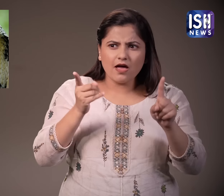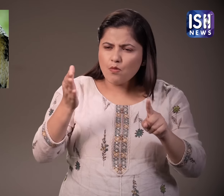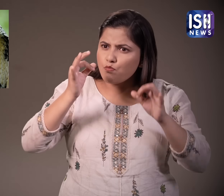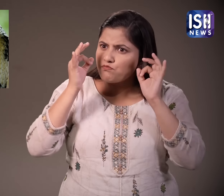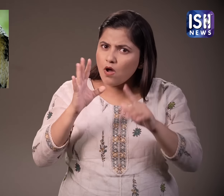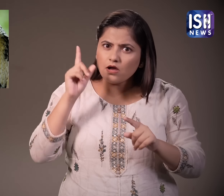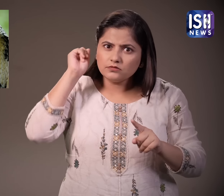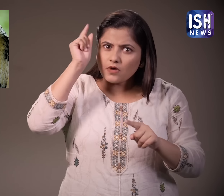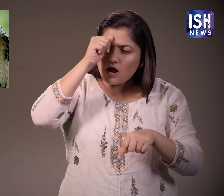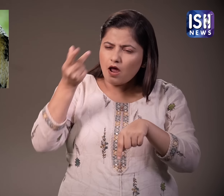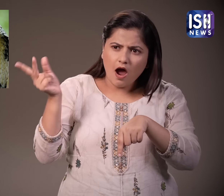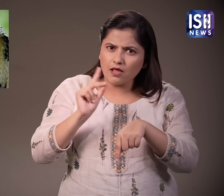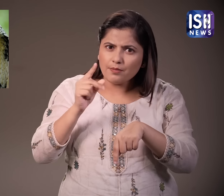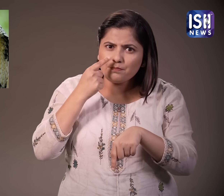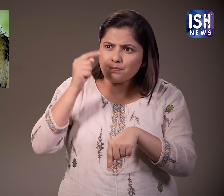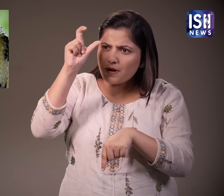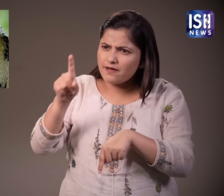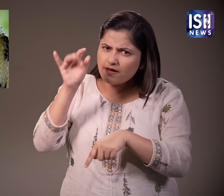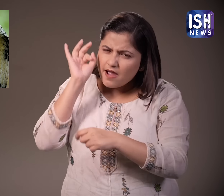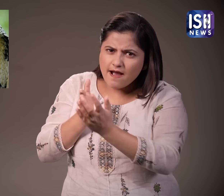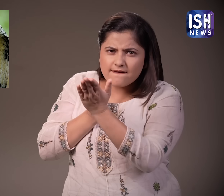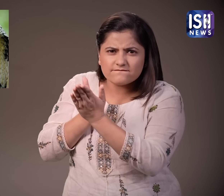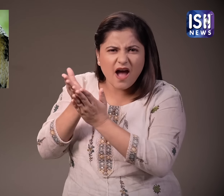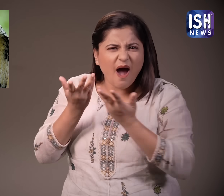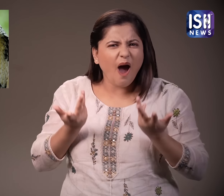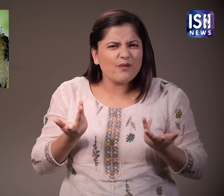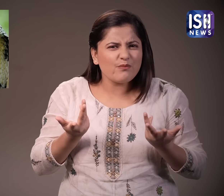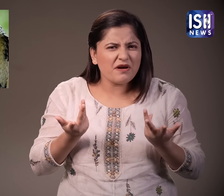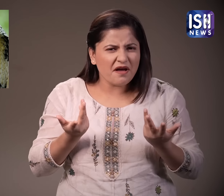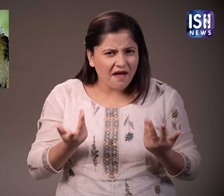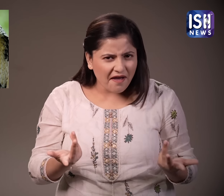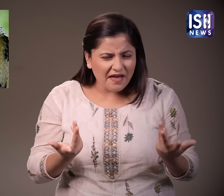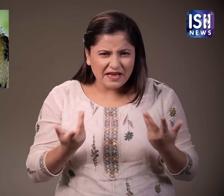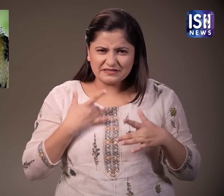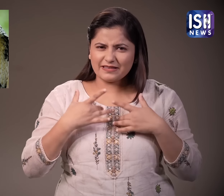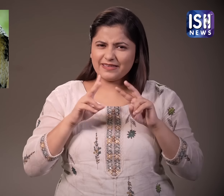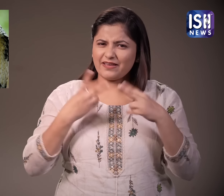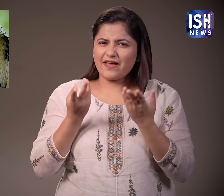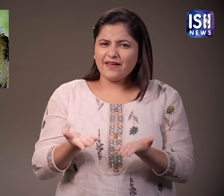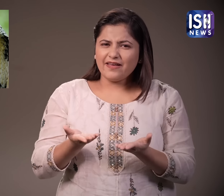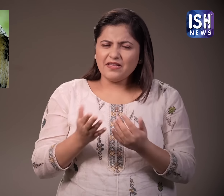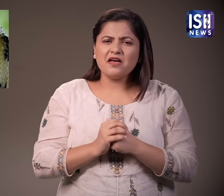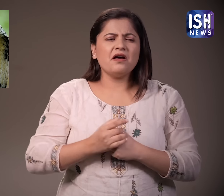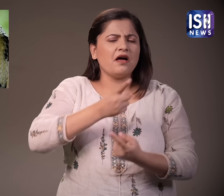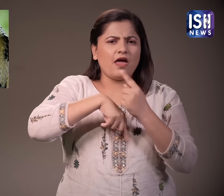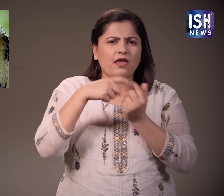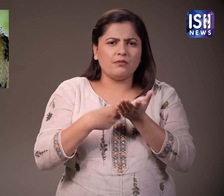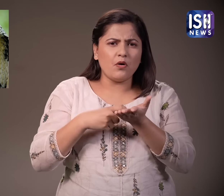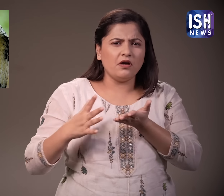ऐसा कैसे हुआ कि हर सब्ता आंद में साप काट लेता है? कितनी अजीब बात है? वन